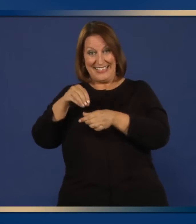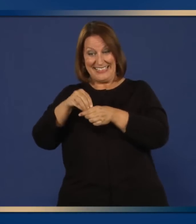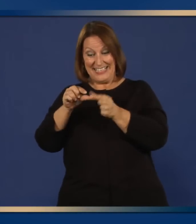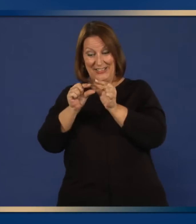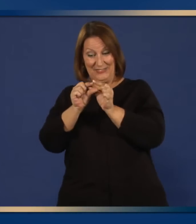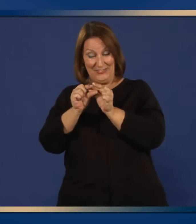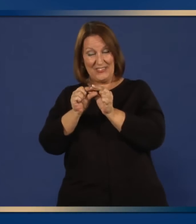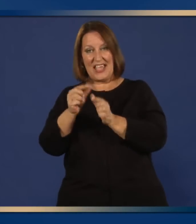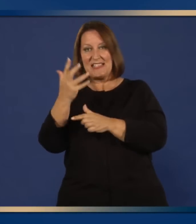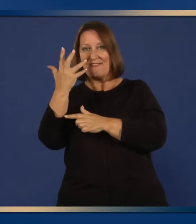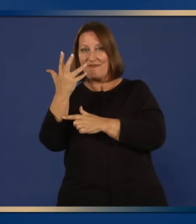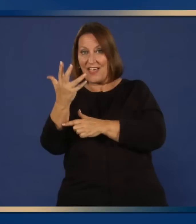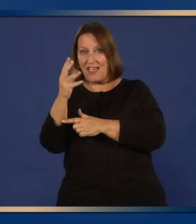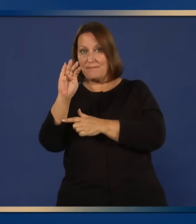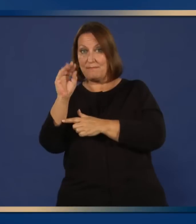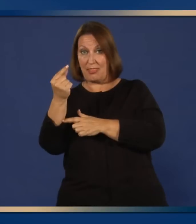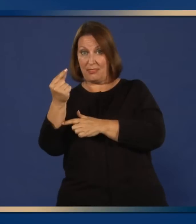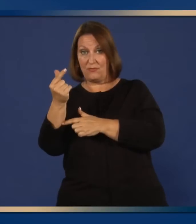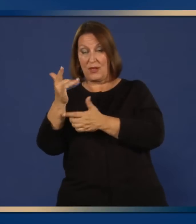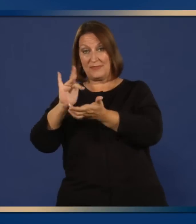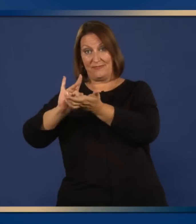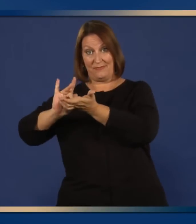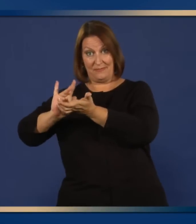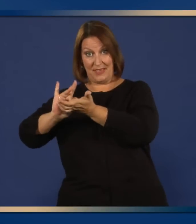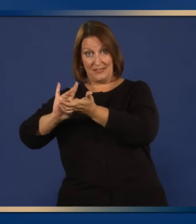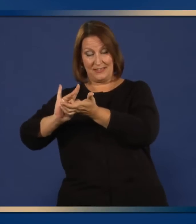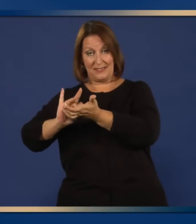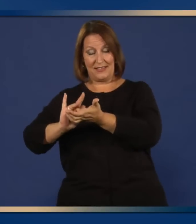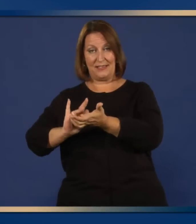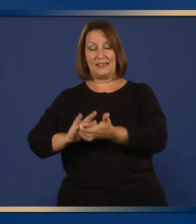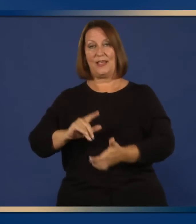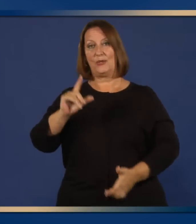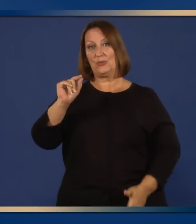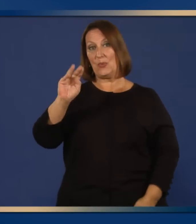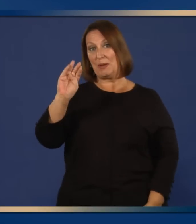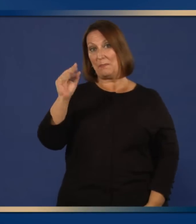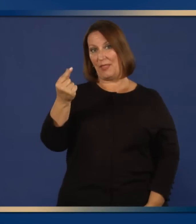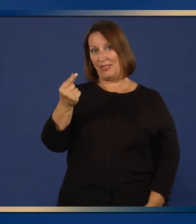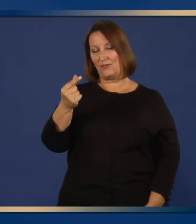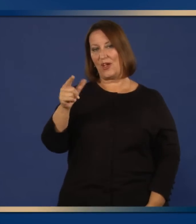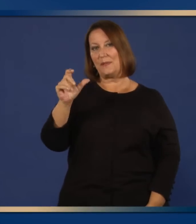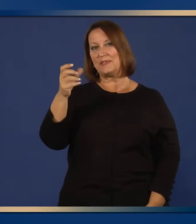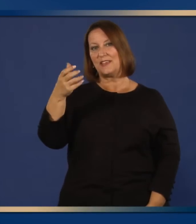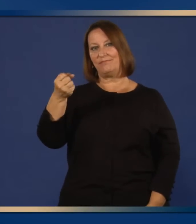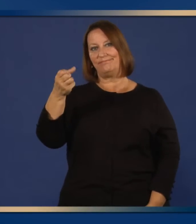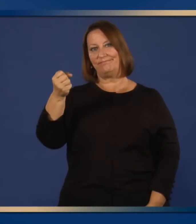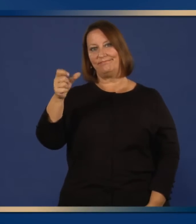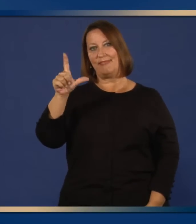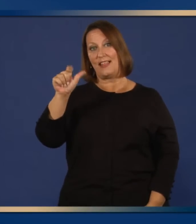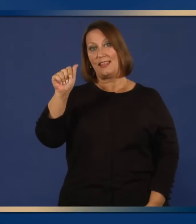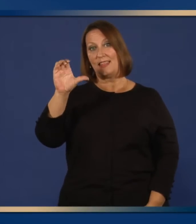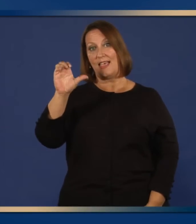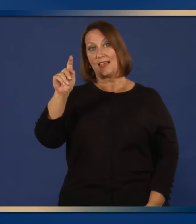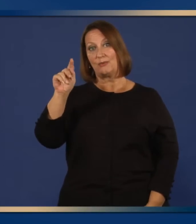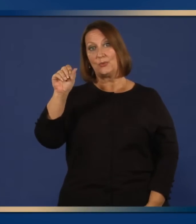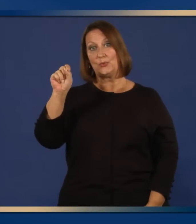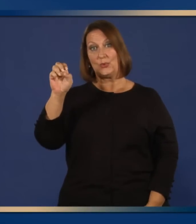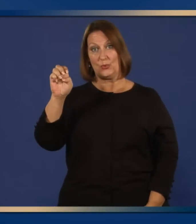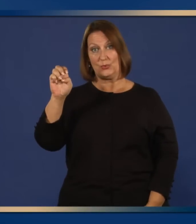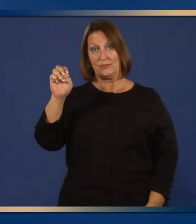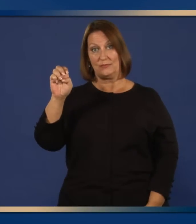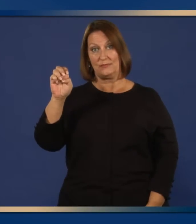activo y 20 miligramos de polvo de lactosa que contiene proteínas de la leche.